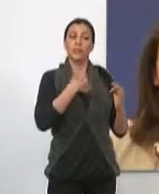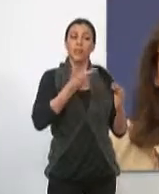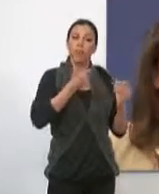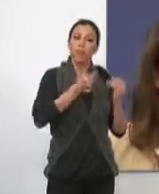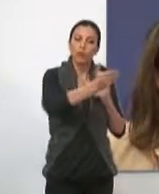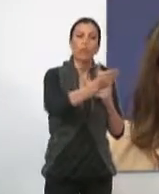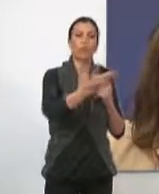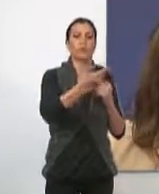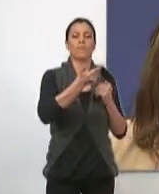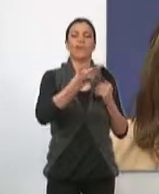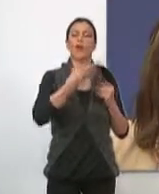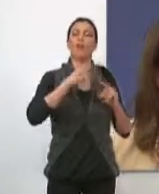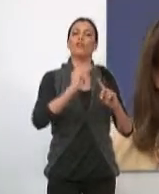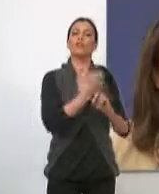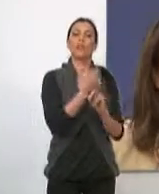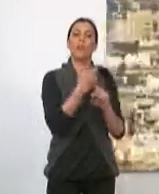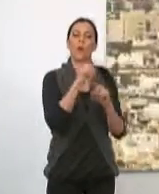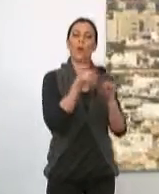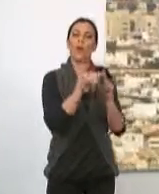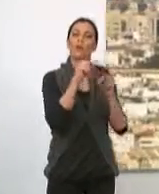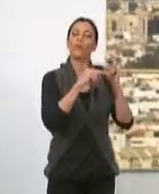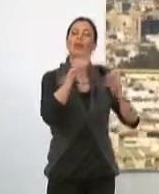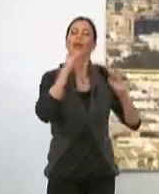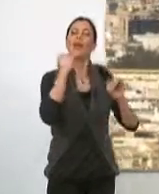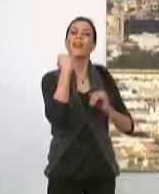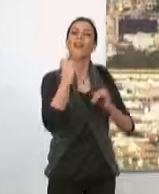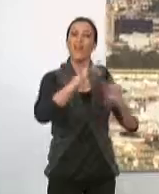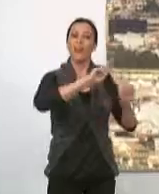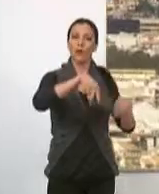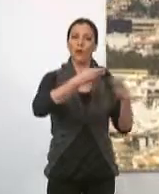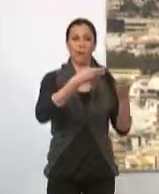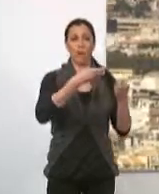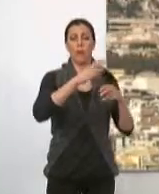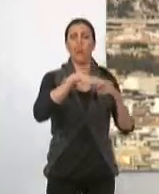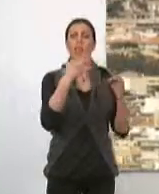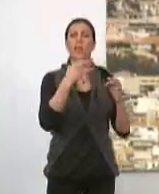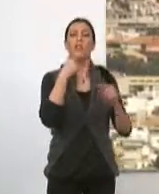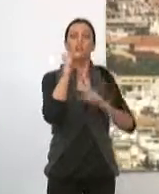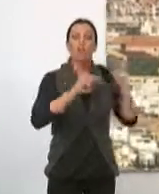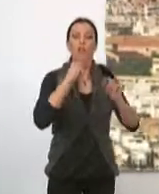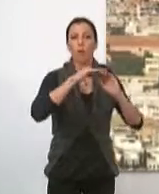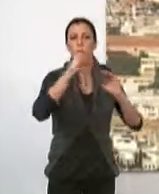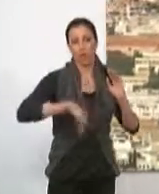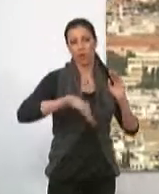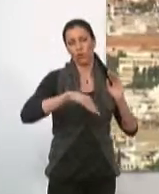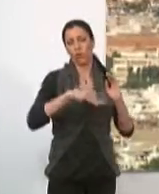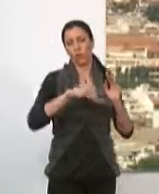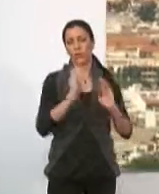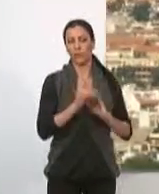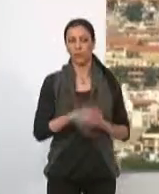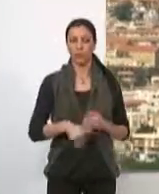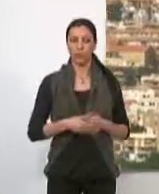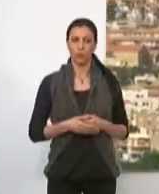vistas a implantar en el futuro energías renovables que reduzcan la emisión de CO2 de estos